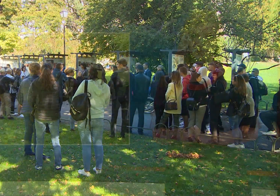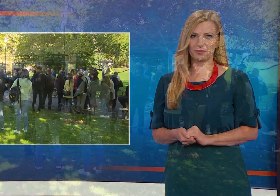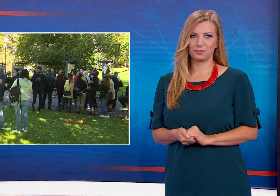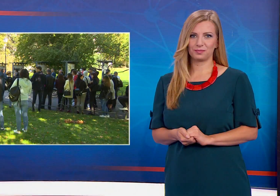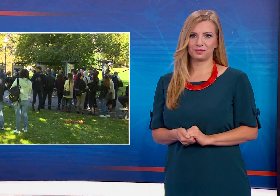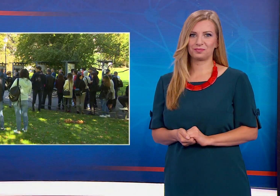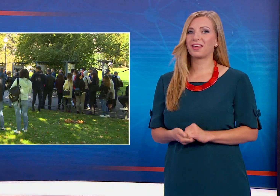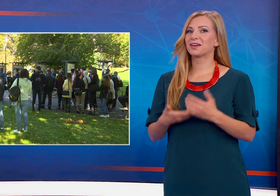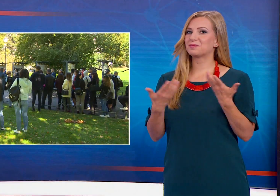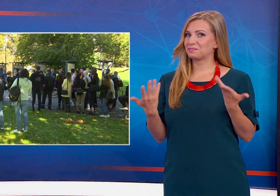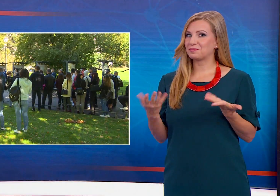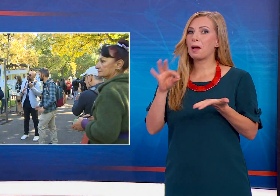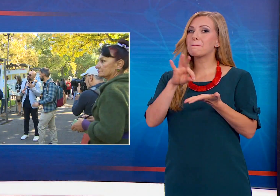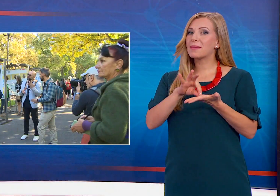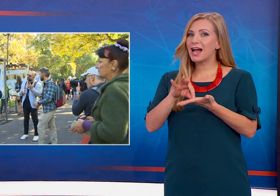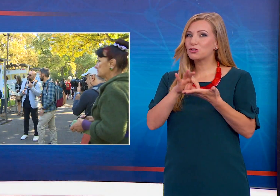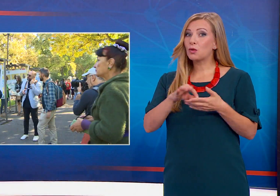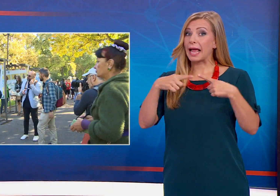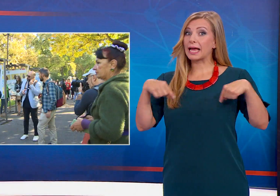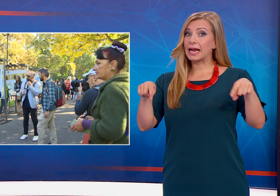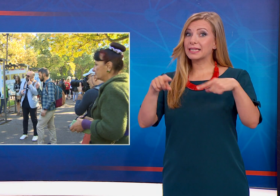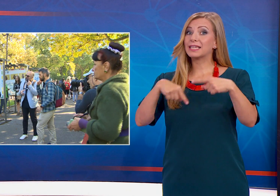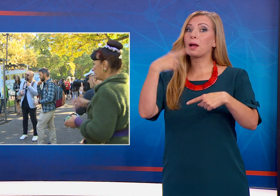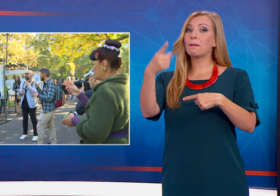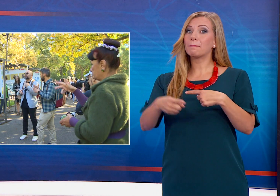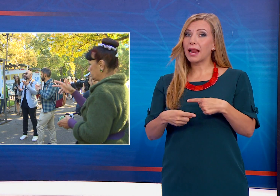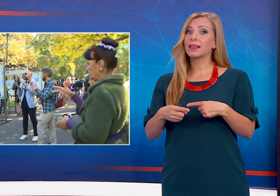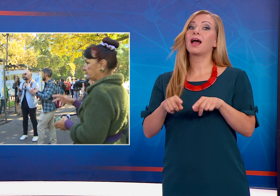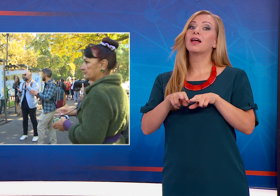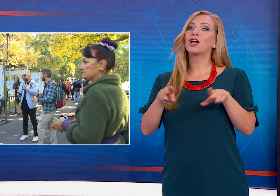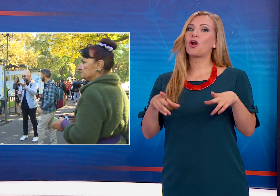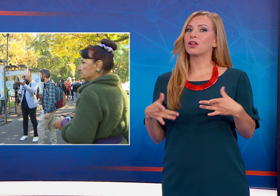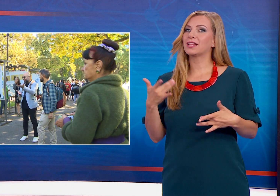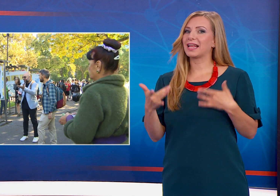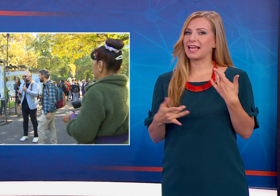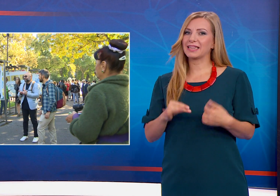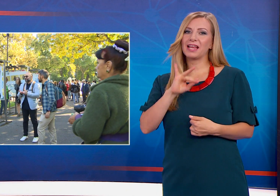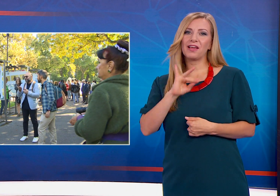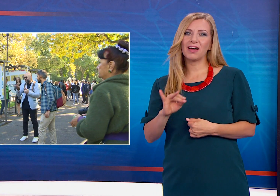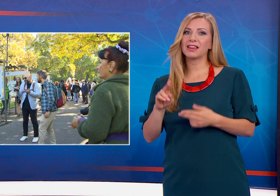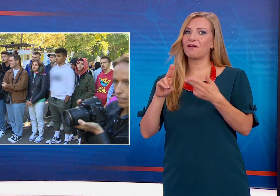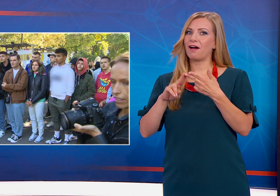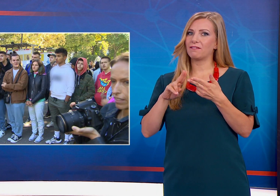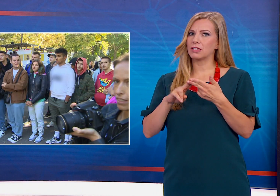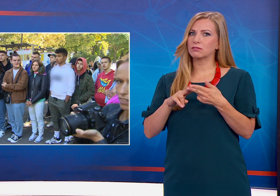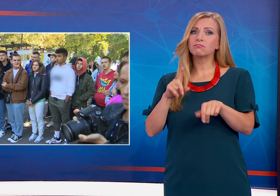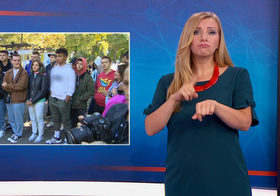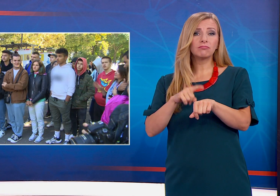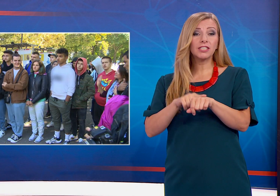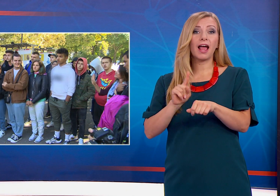Мястото е градинката Преднародния театър Иван Вазов. Часът е 11. Десетки хора